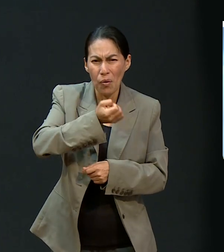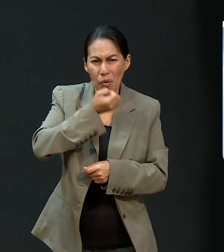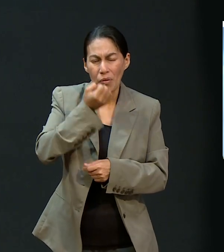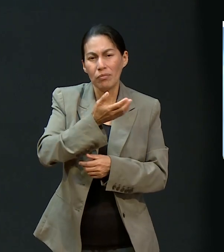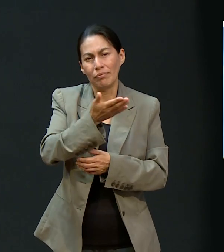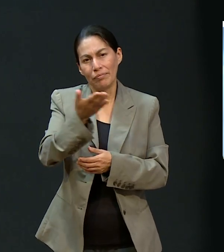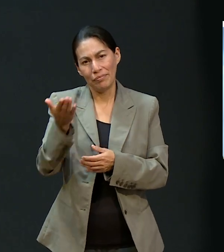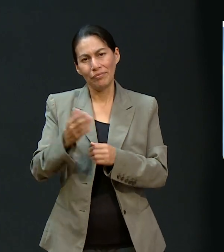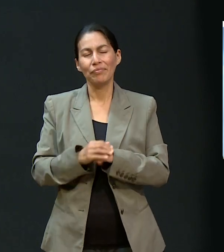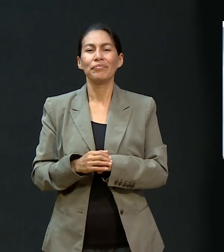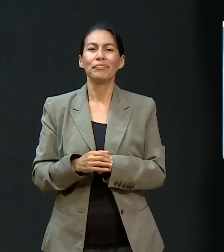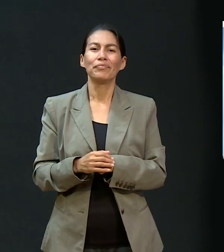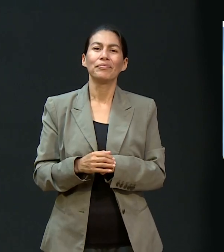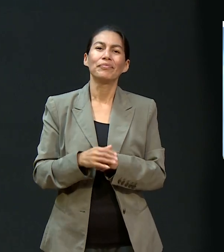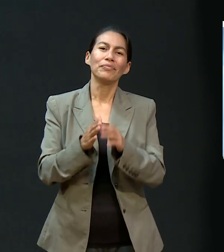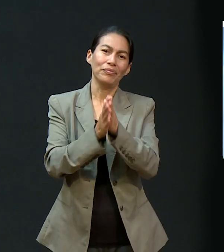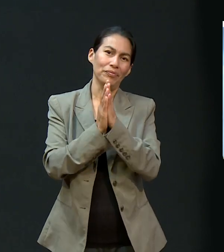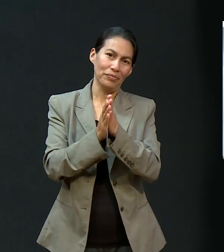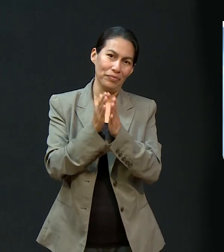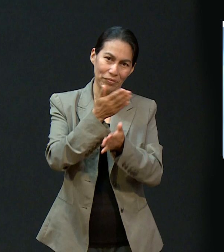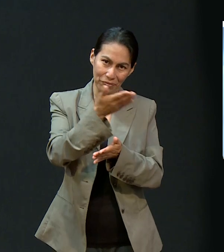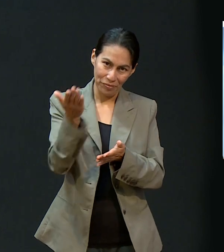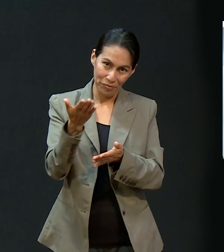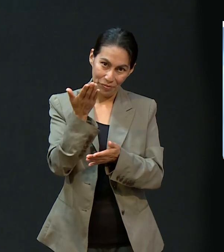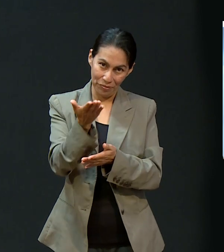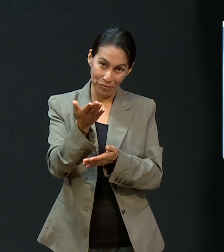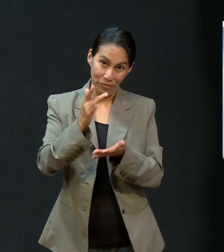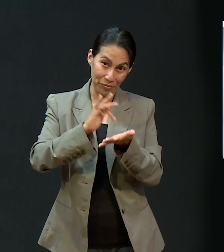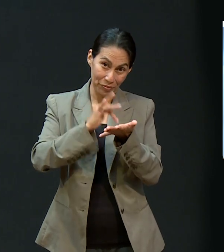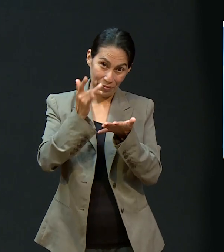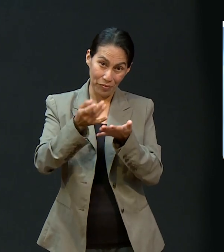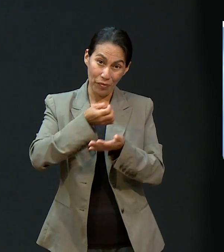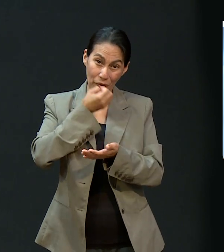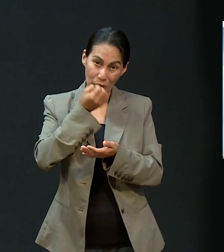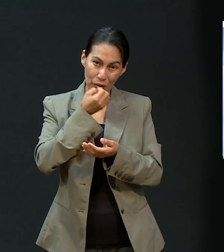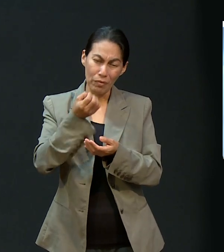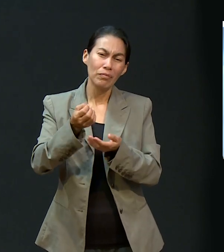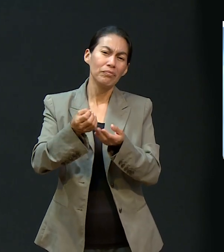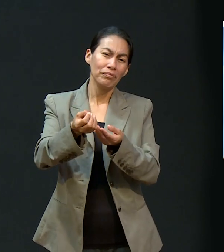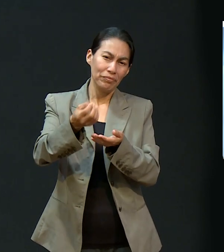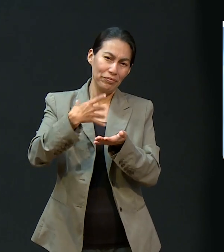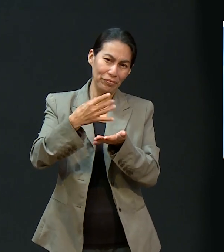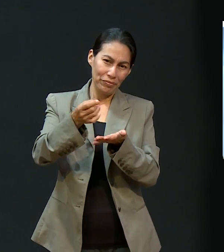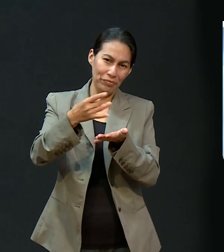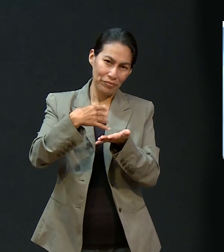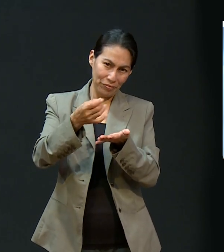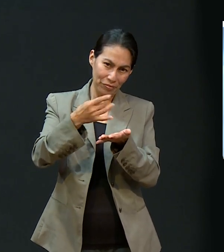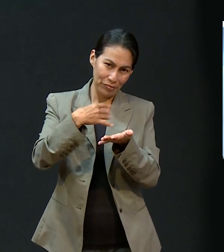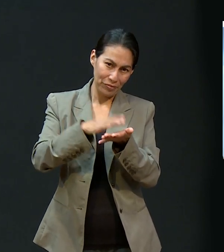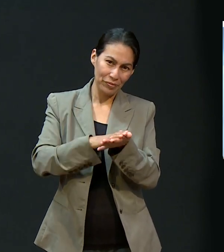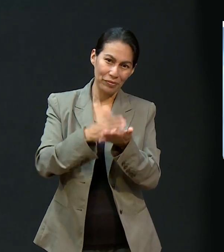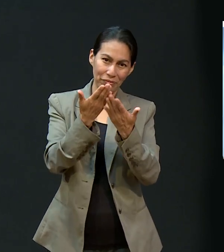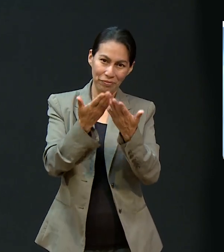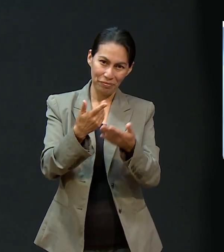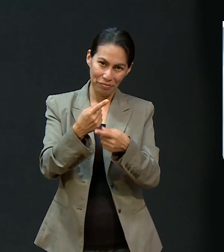nos dicen a través de estos medios. Así que envía tus pedidos de oración.